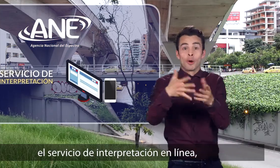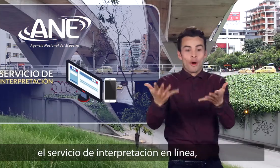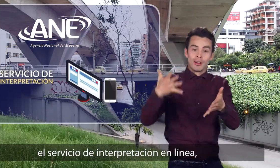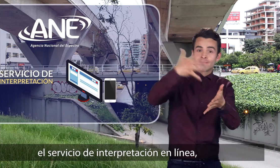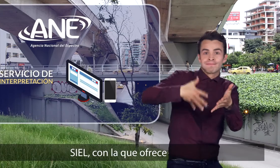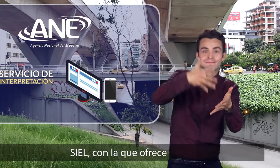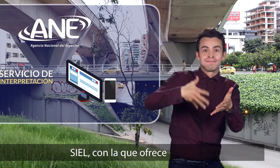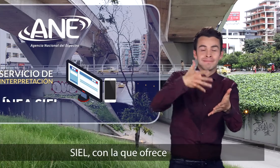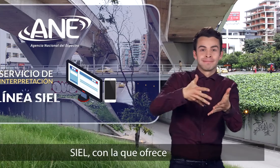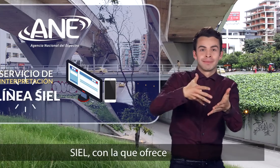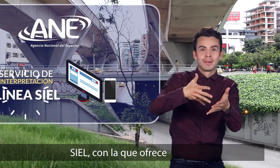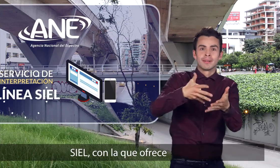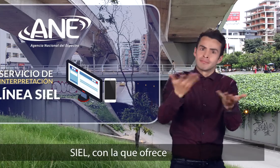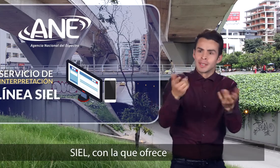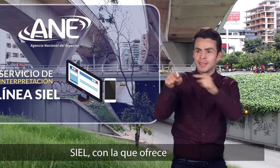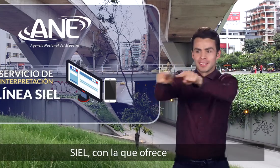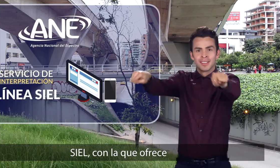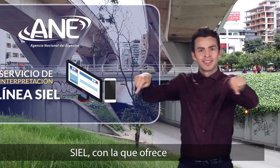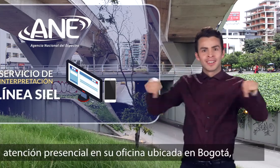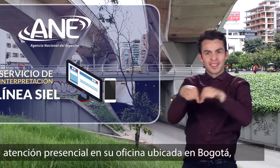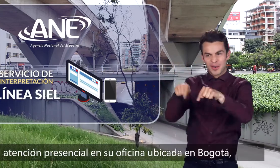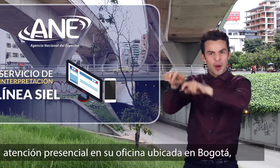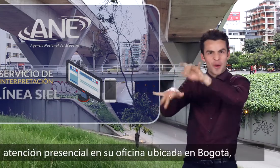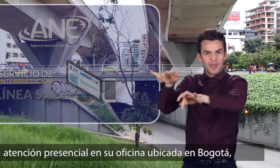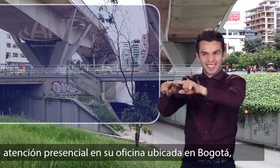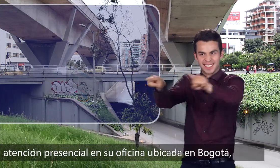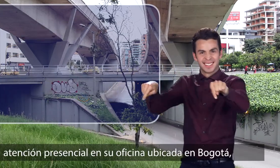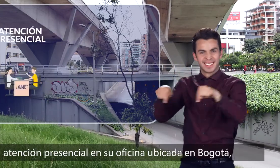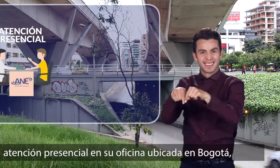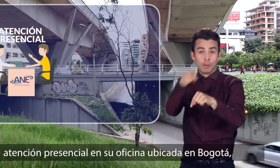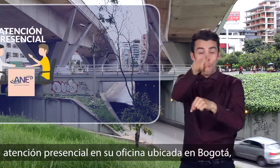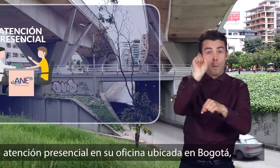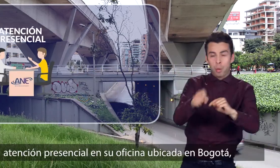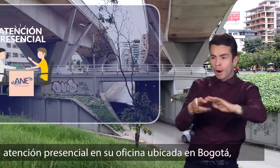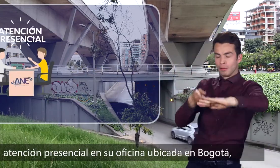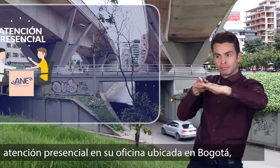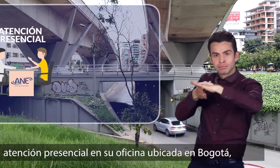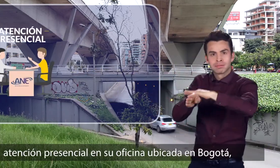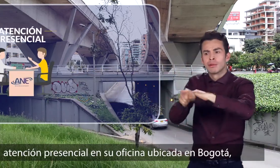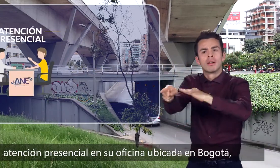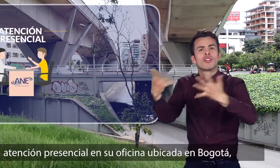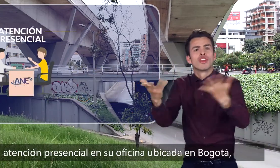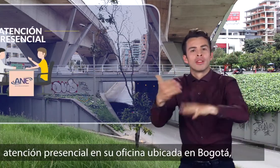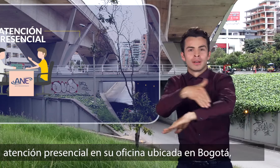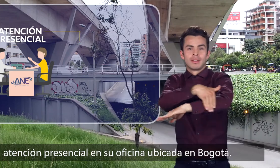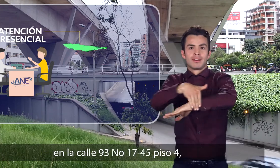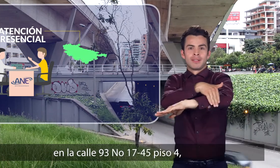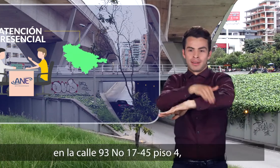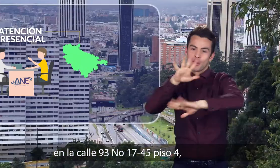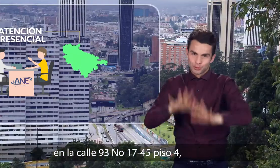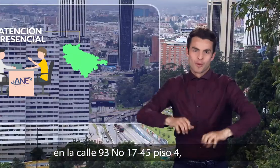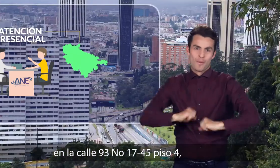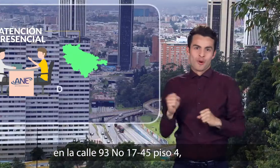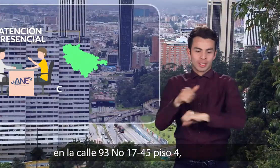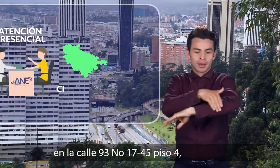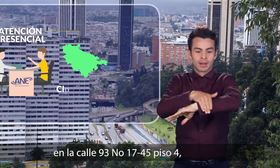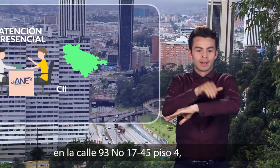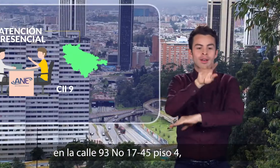CIEL, con la que ofrece atención presencial en su oficina, ubicada en Bogotá, en la calle 93,